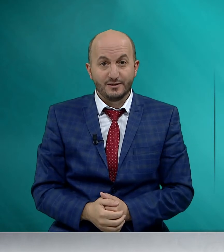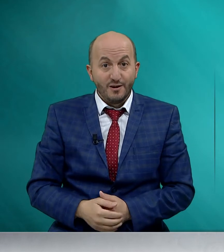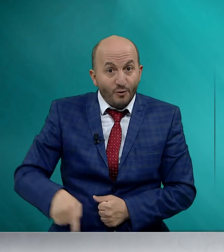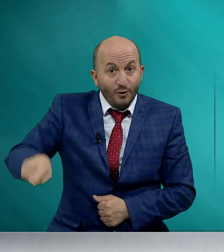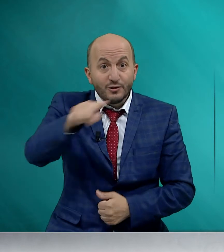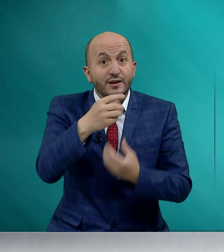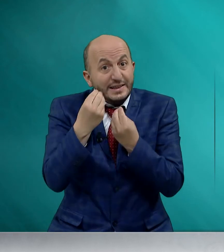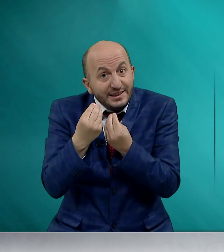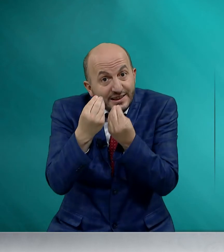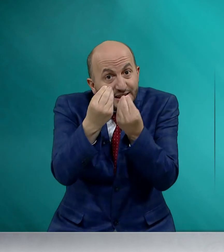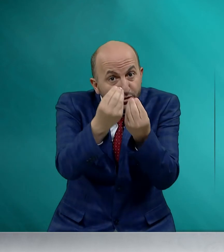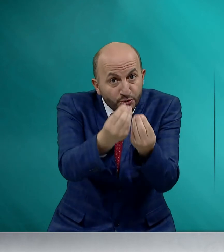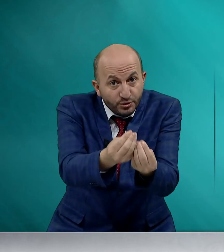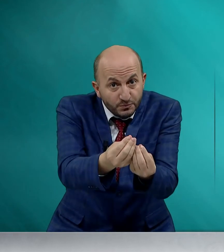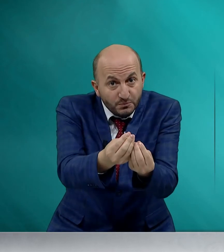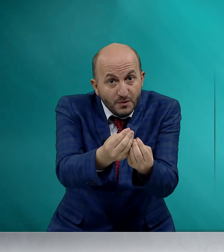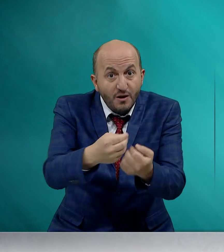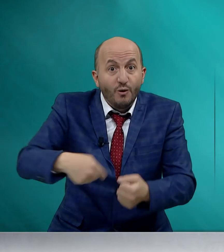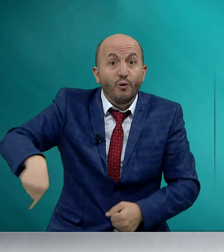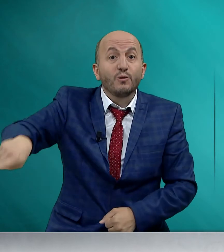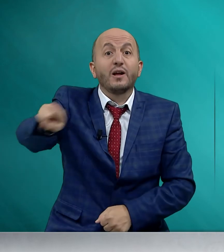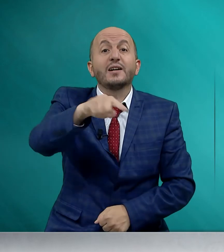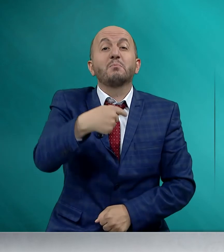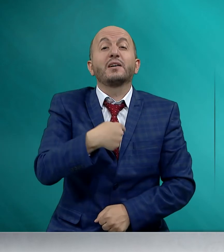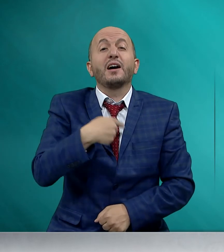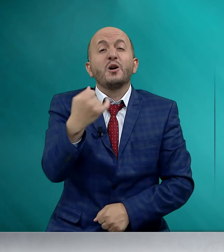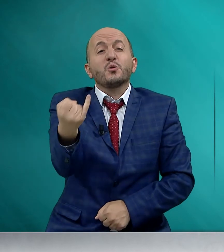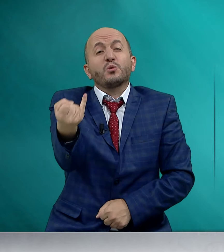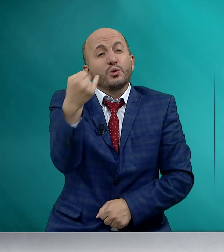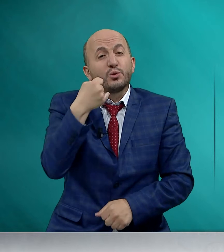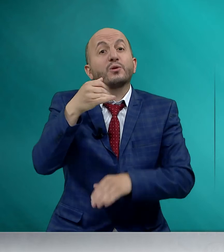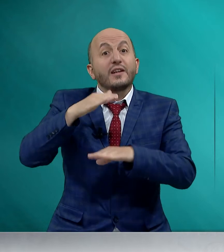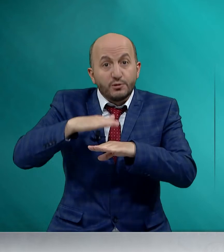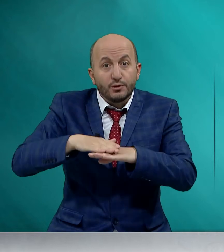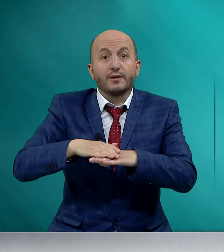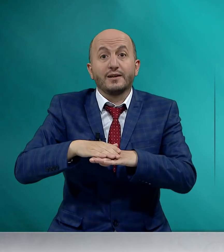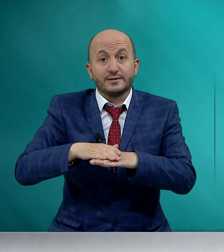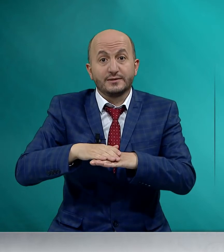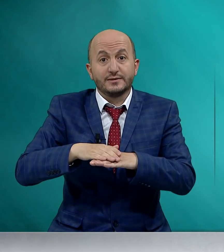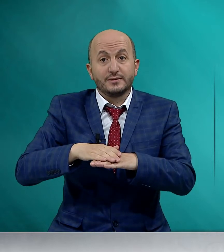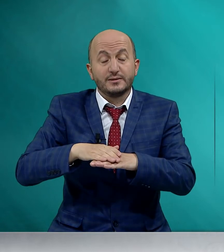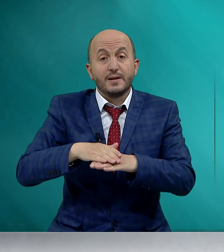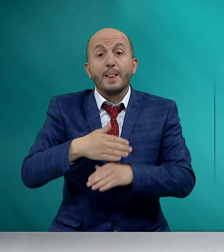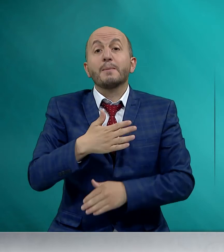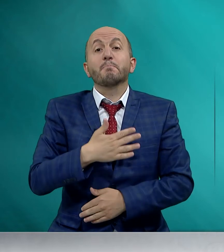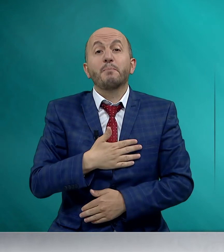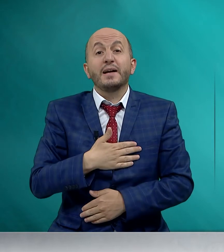Onlara iyilik ediyorum, onlar bana kötülük ediyorlar. Ben